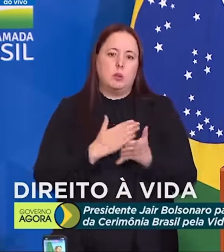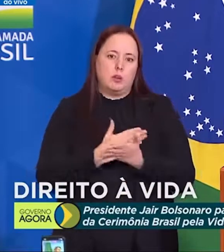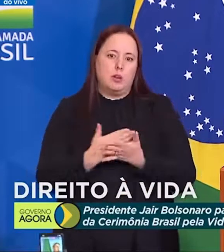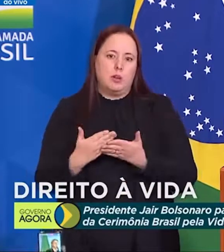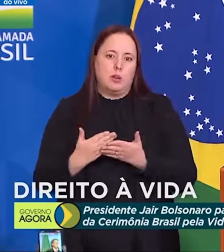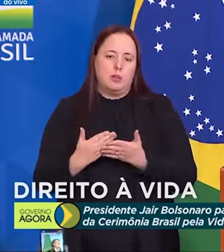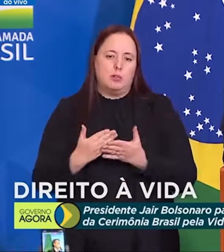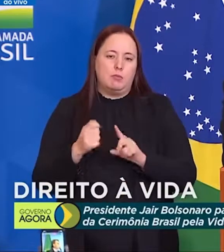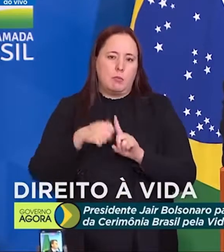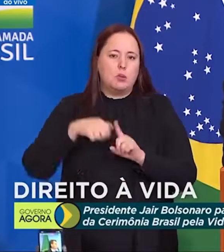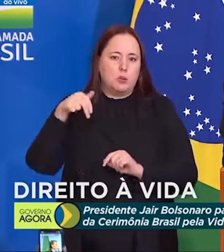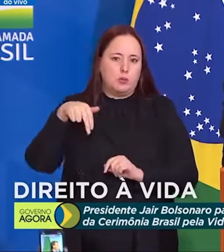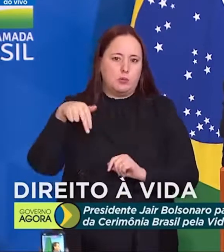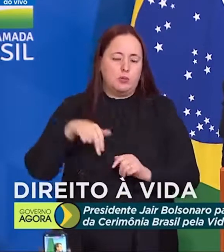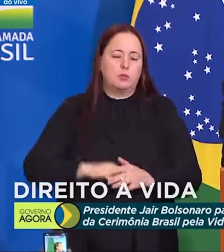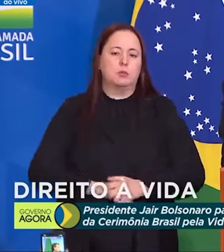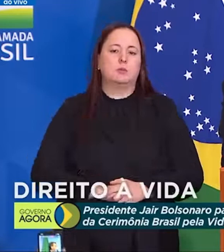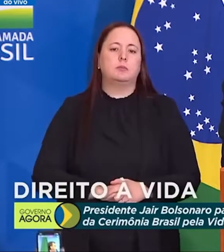de novembro.